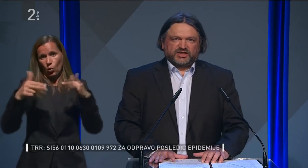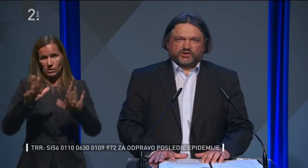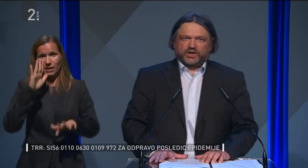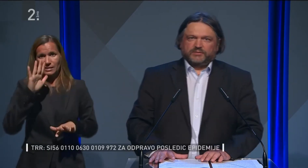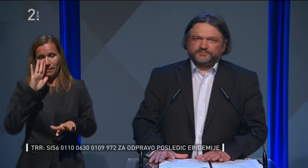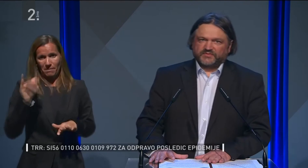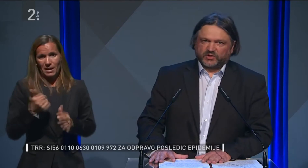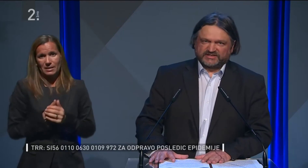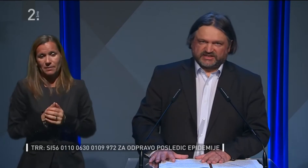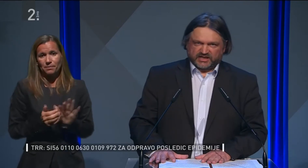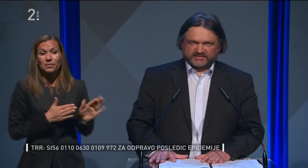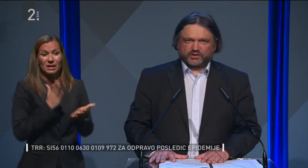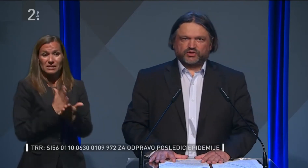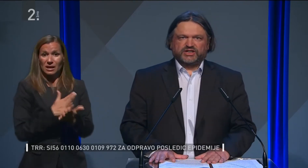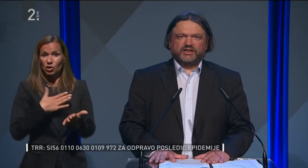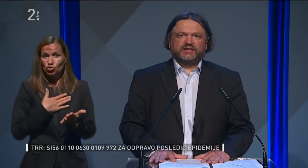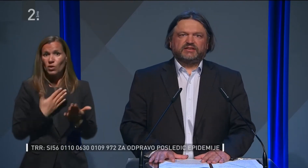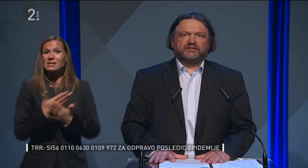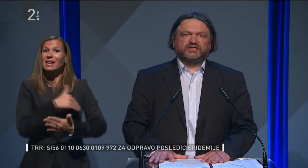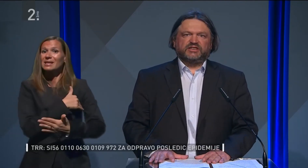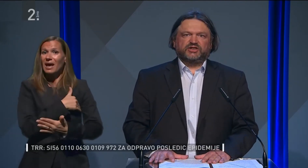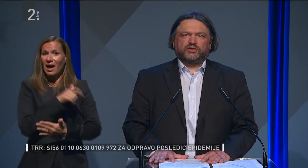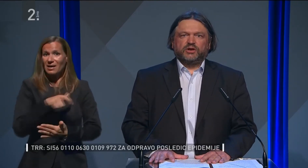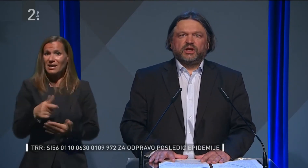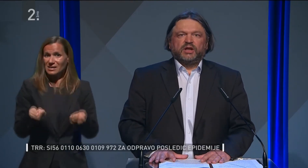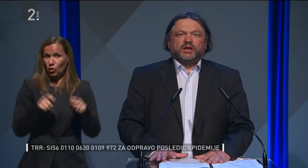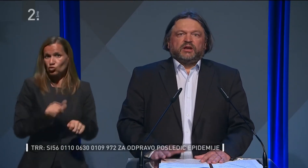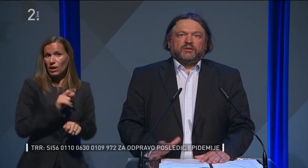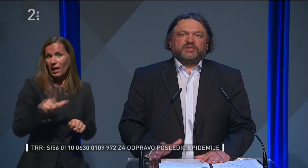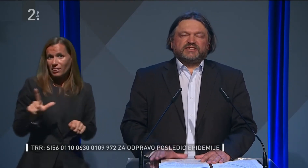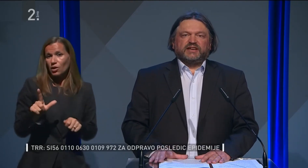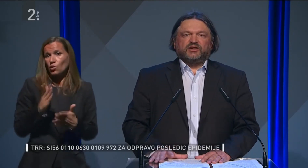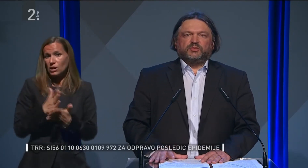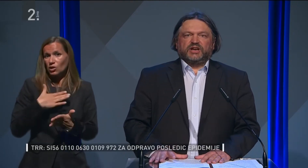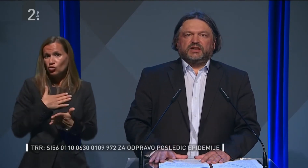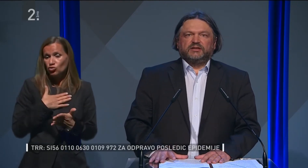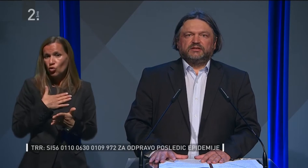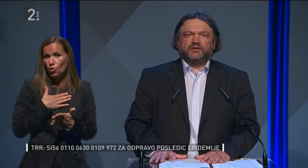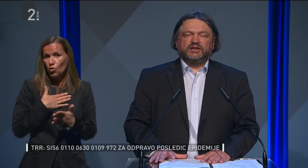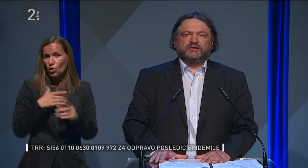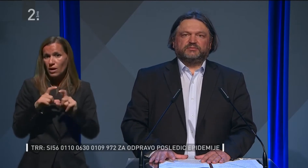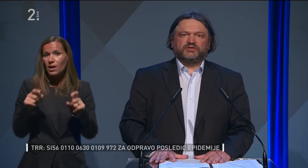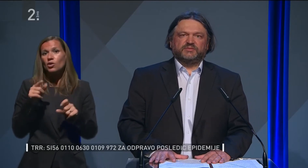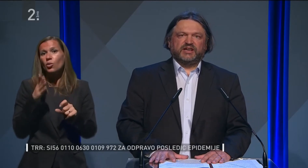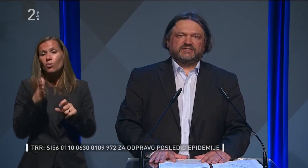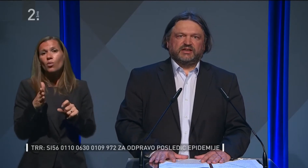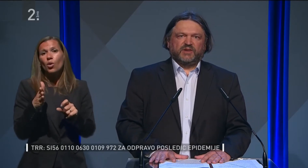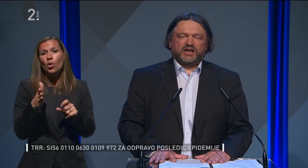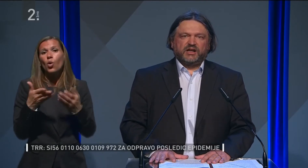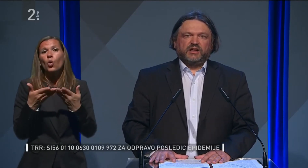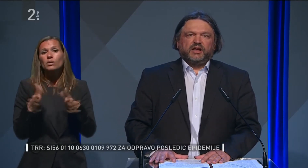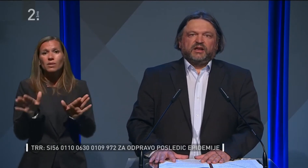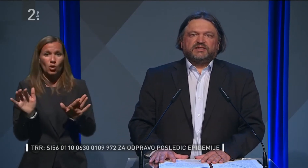Srednje šole, torej za dijake zaključnih letnikov, srednjih šol, bi se te naj odprle torej 18.